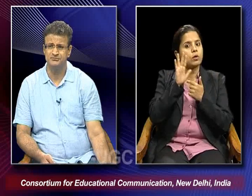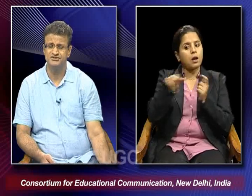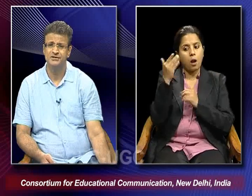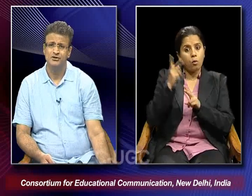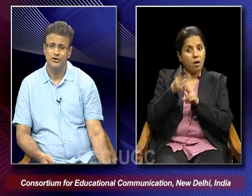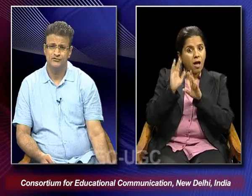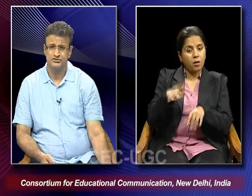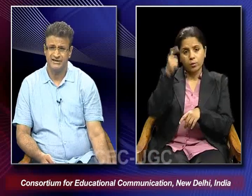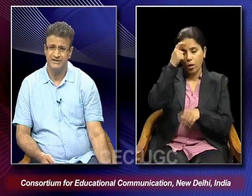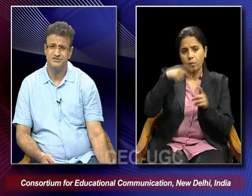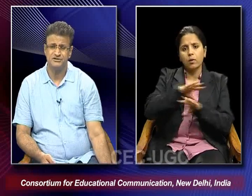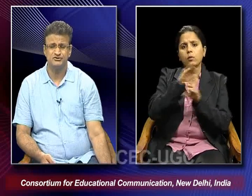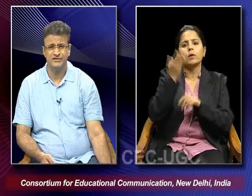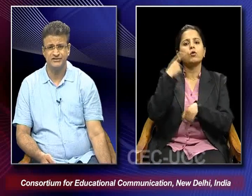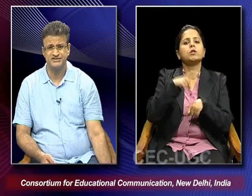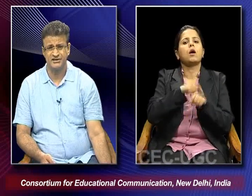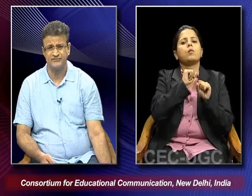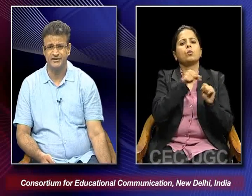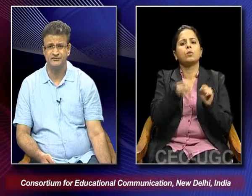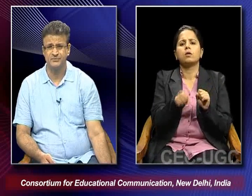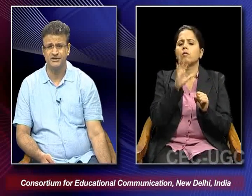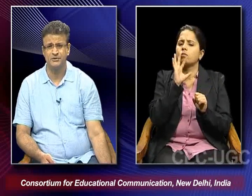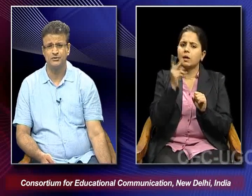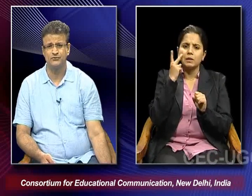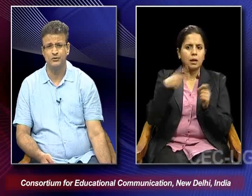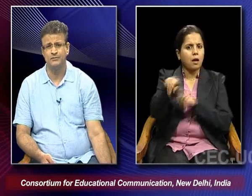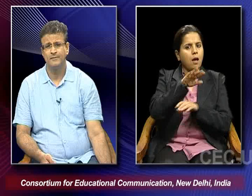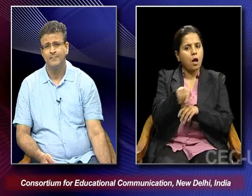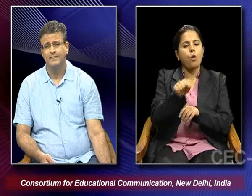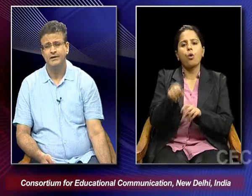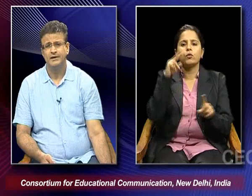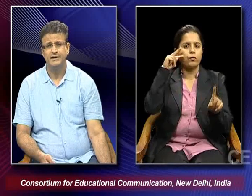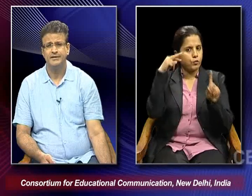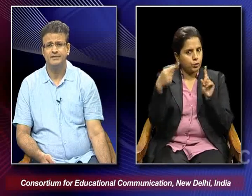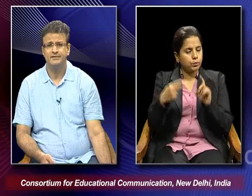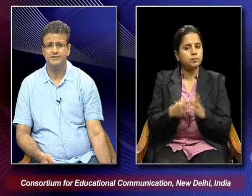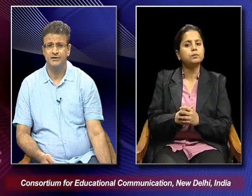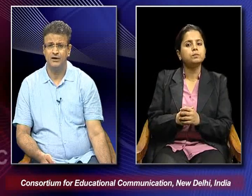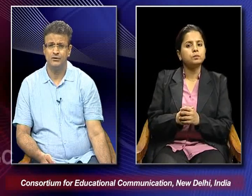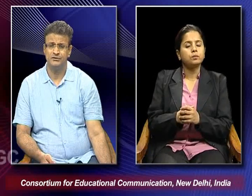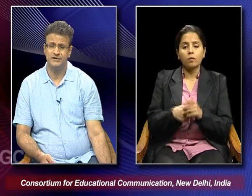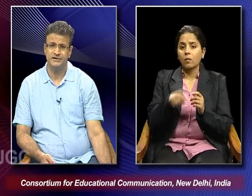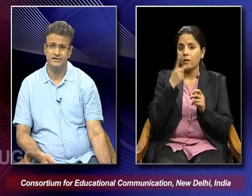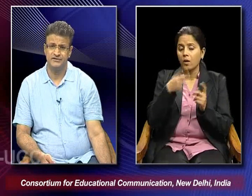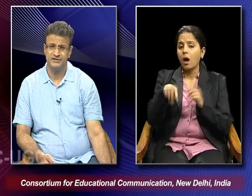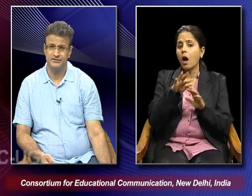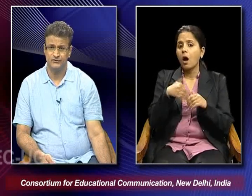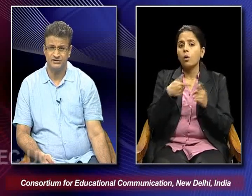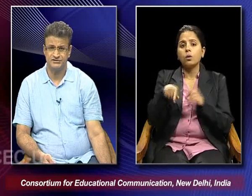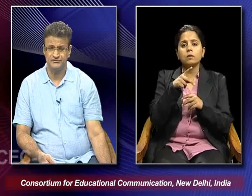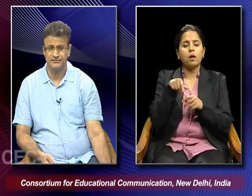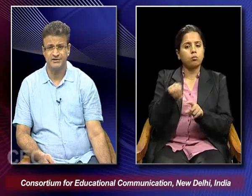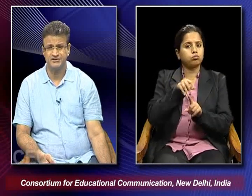problems of those times and it was very very significant from that point of view. And how it in a way